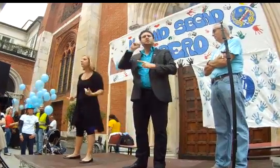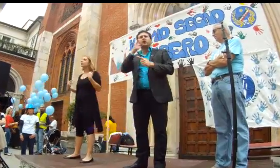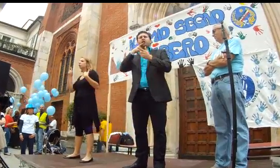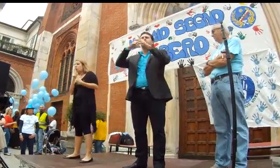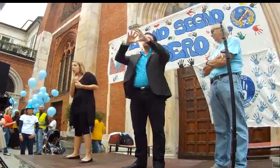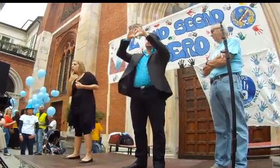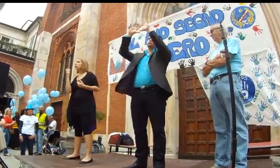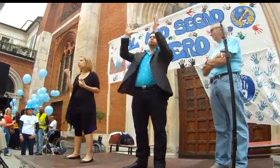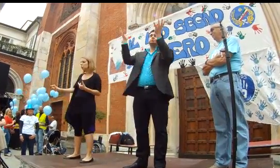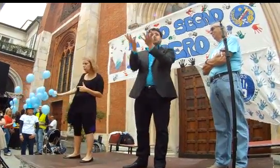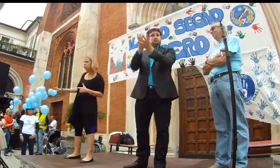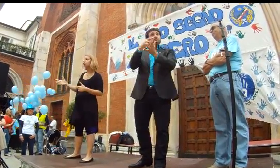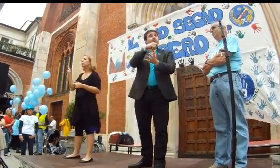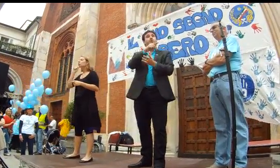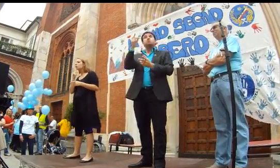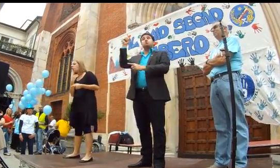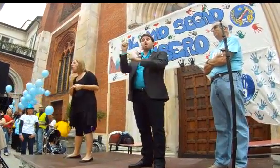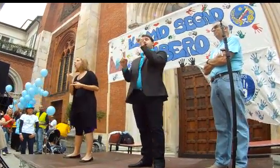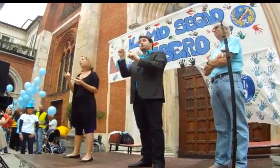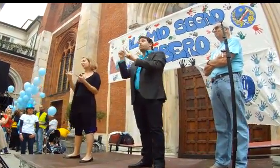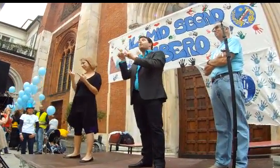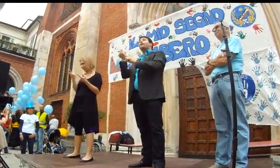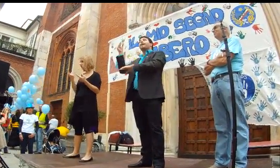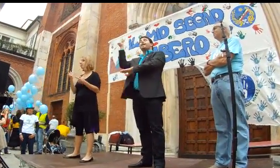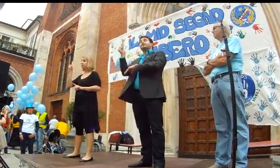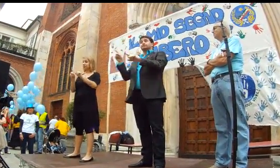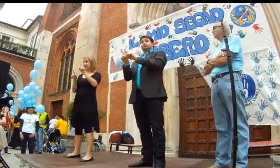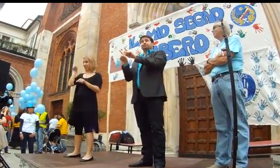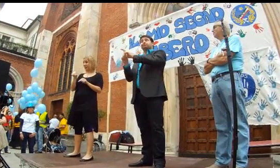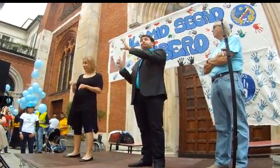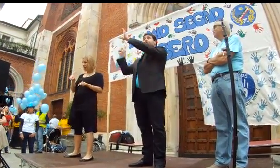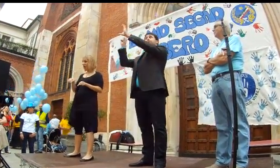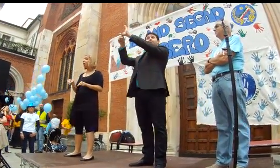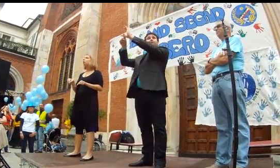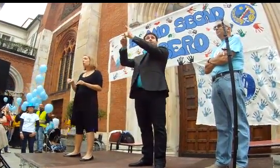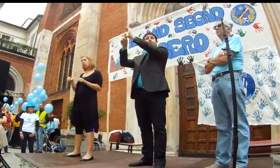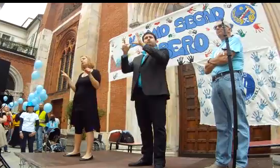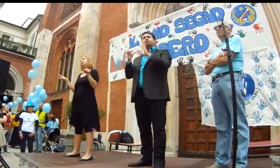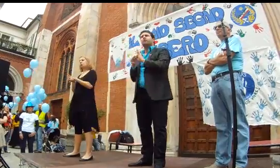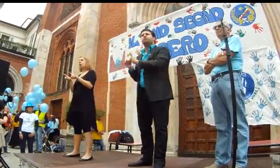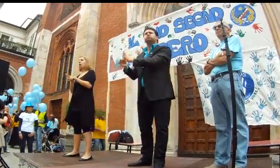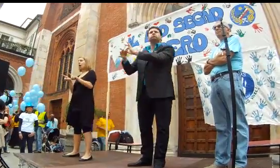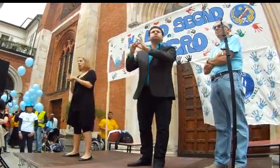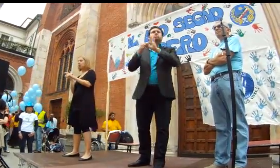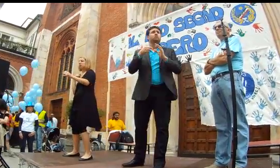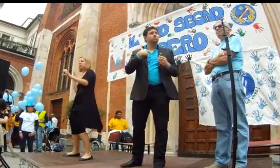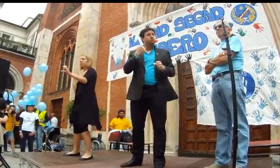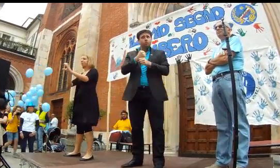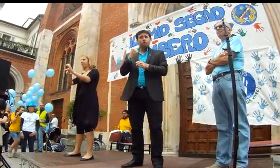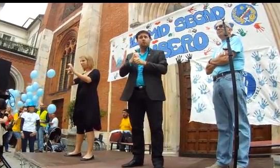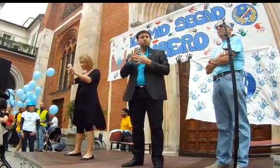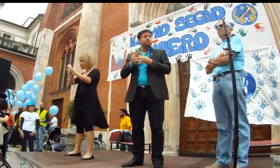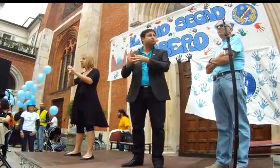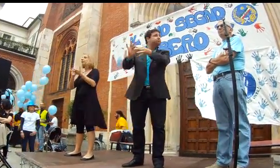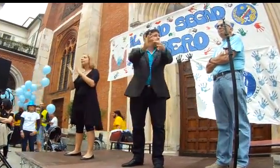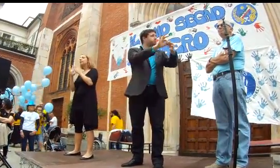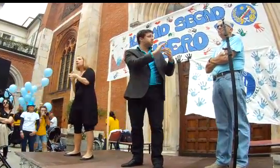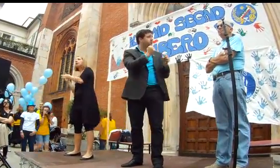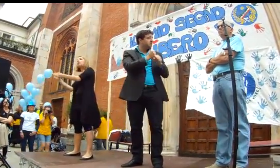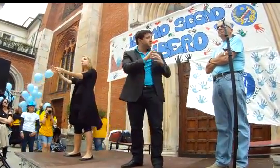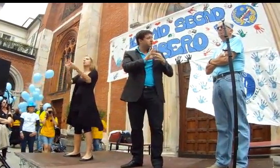lingua dei segni, il bilinguismo, i diritti umani, i sordi, la cultura dei sordi A Milano la stessa cosa,